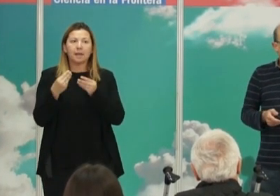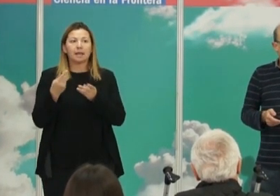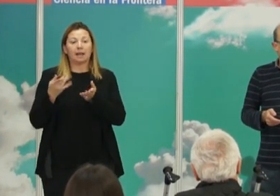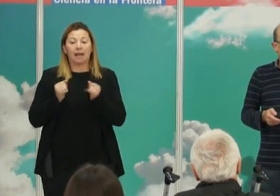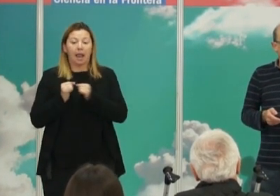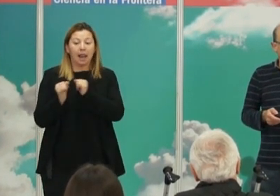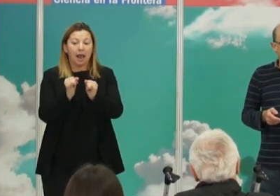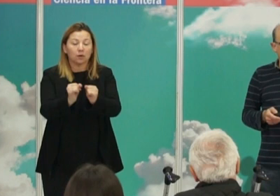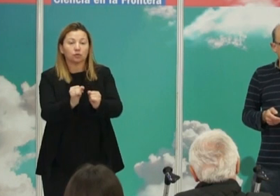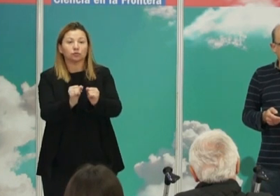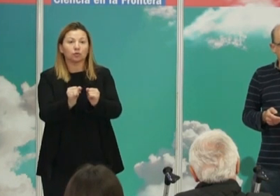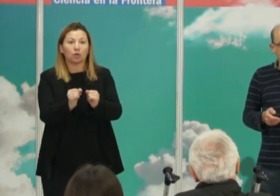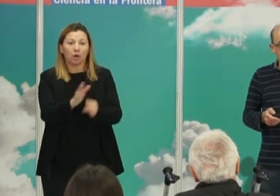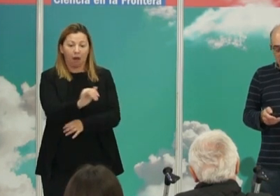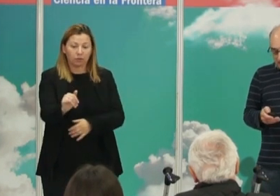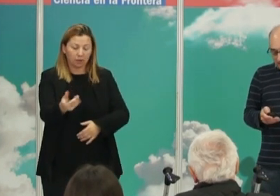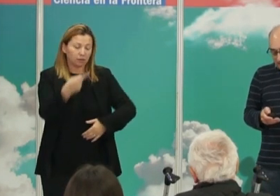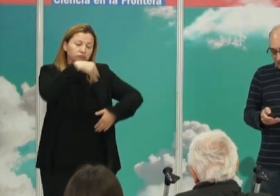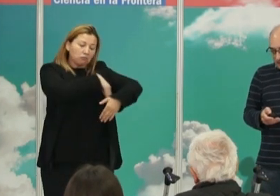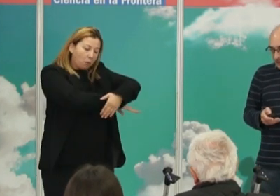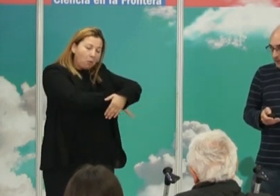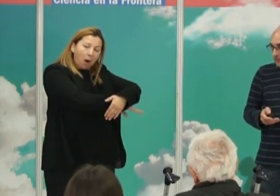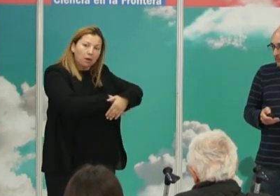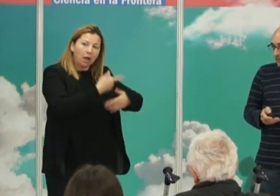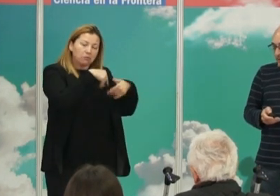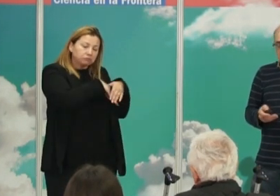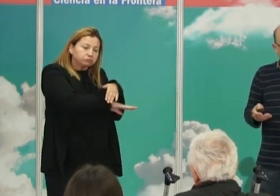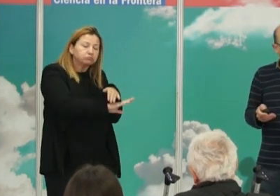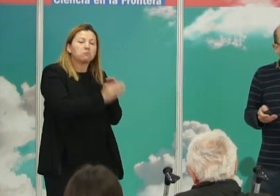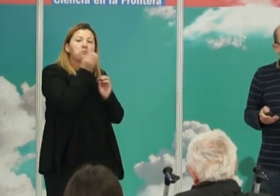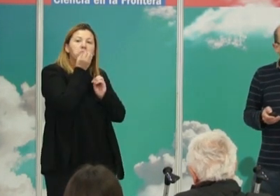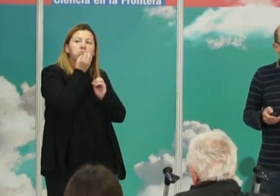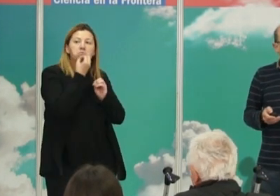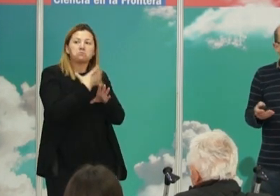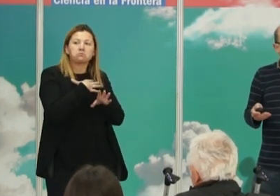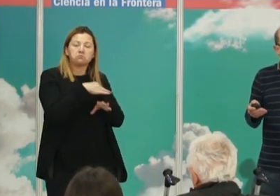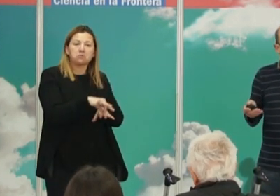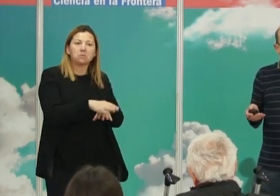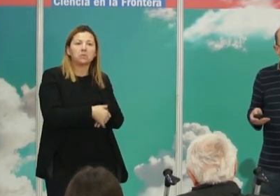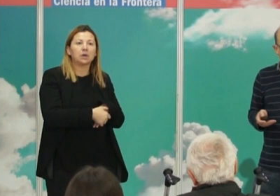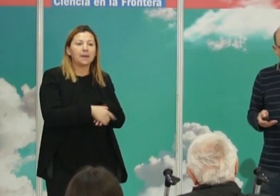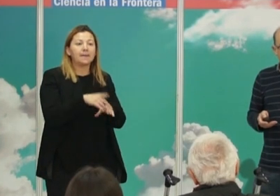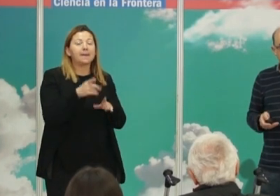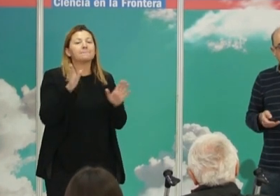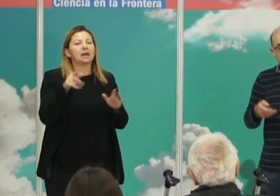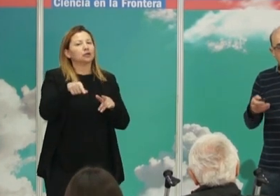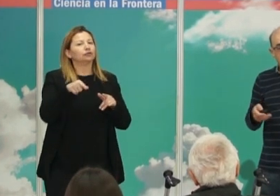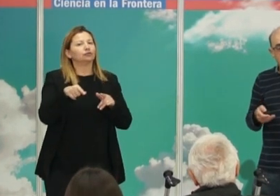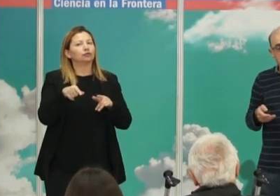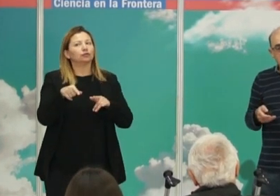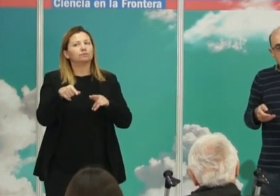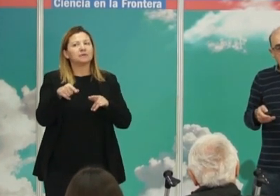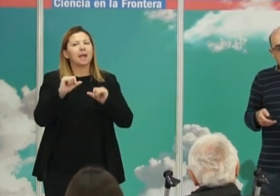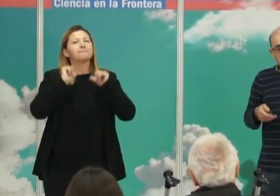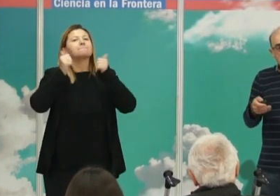una serie de posibilidades de jerarquización y, por tanto, de desigualdad. Es decir, que